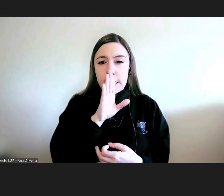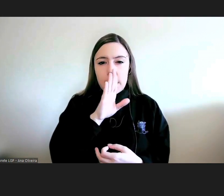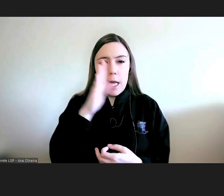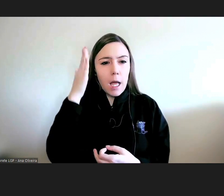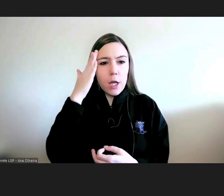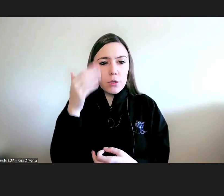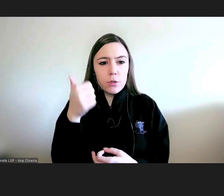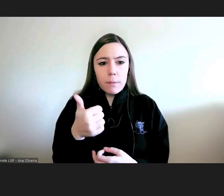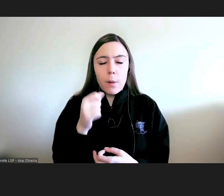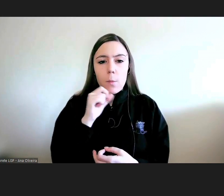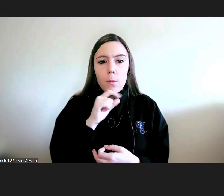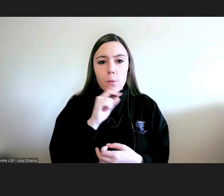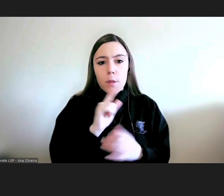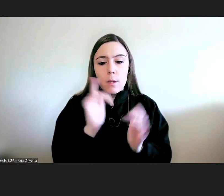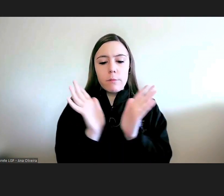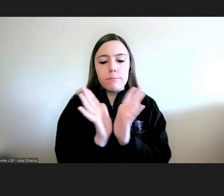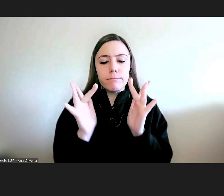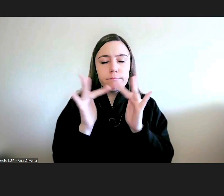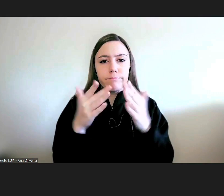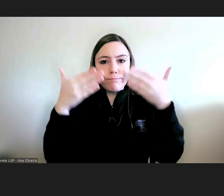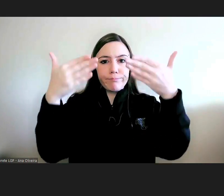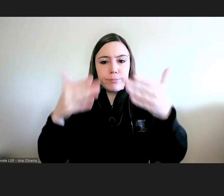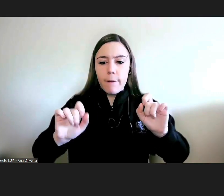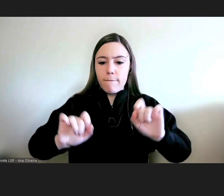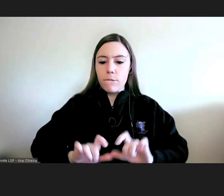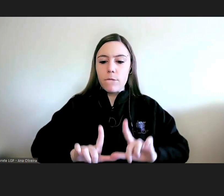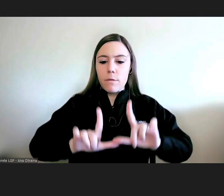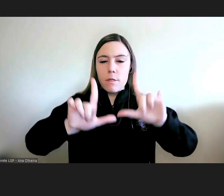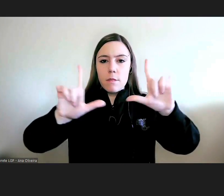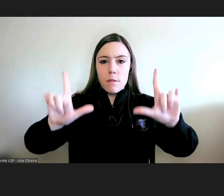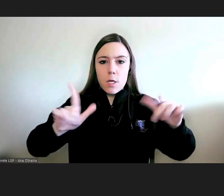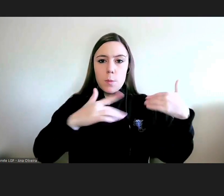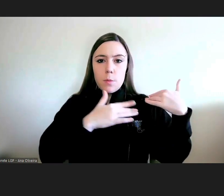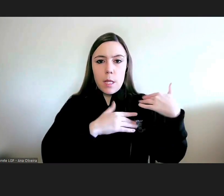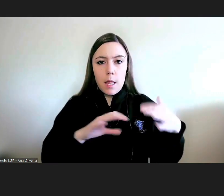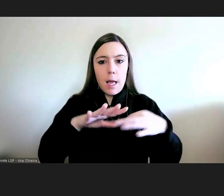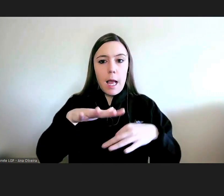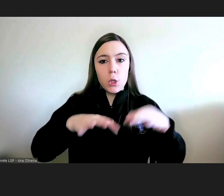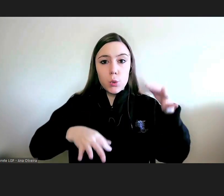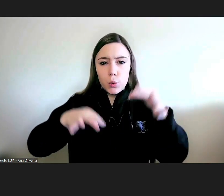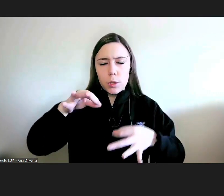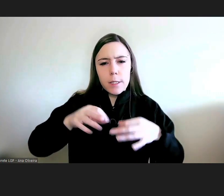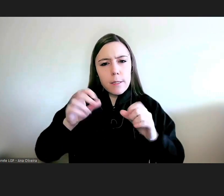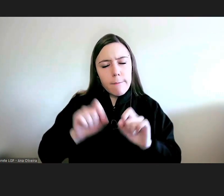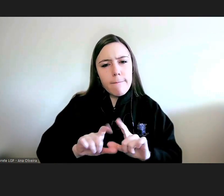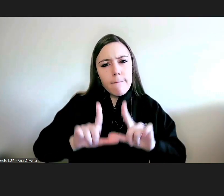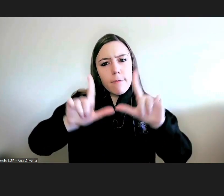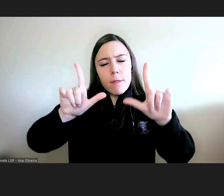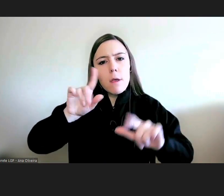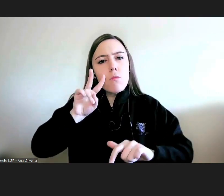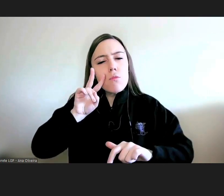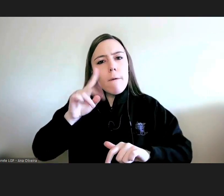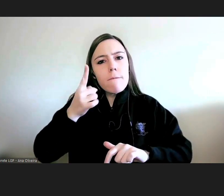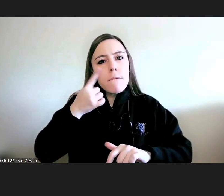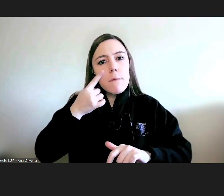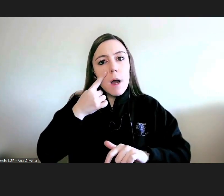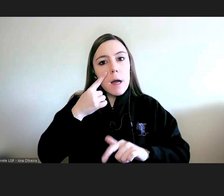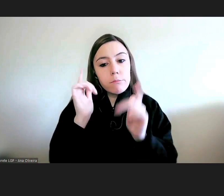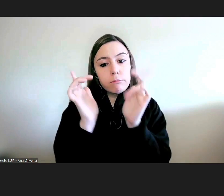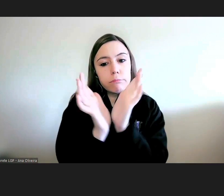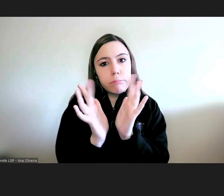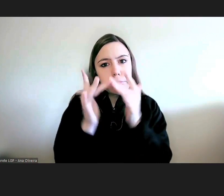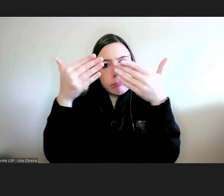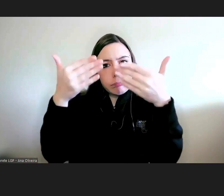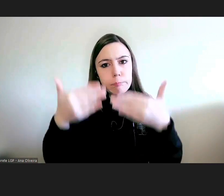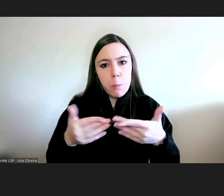abrissem o site da Provedoria de Justiça para verificar que no site, enfim, logo na